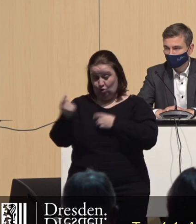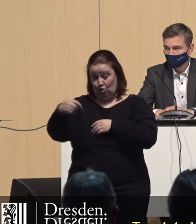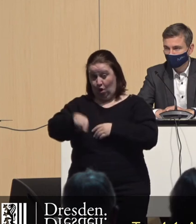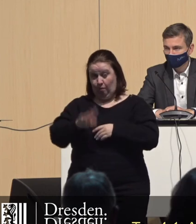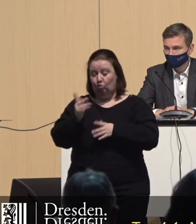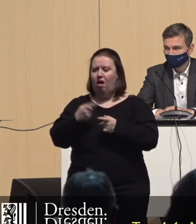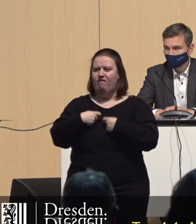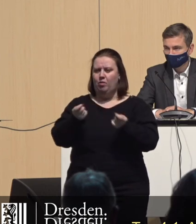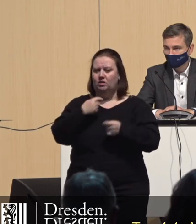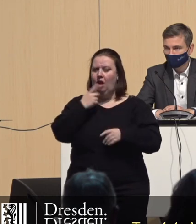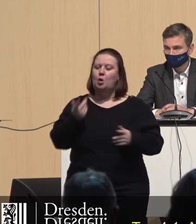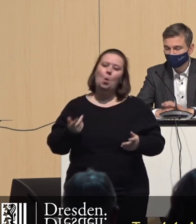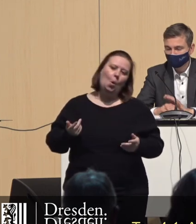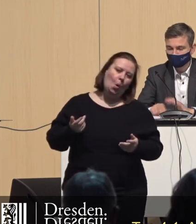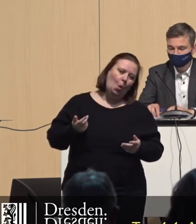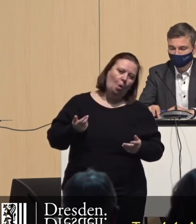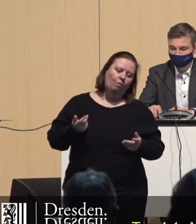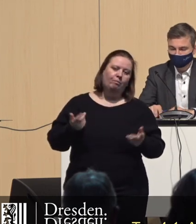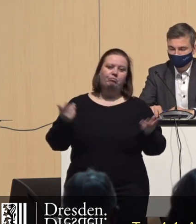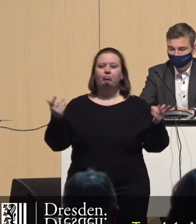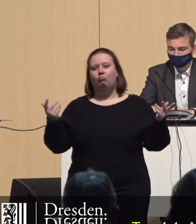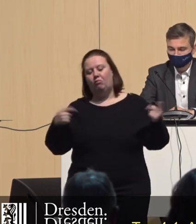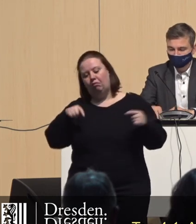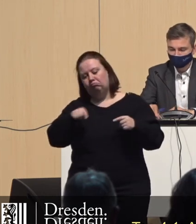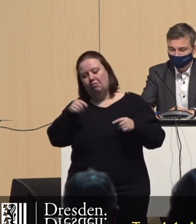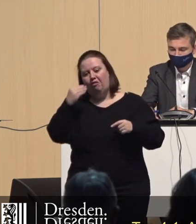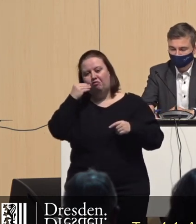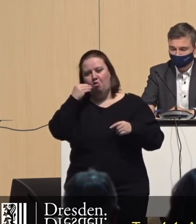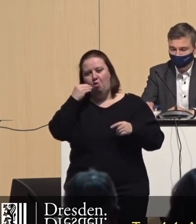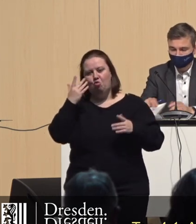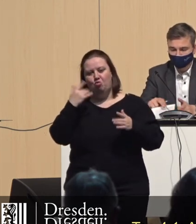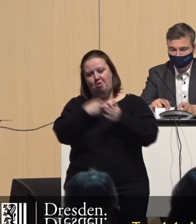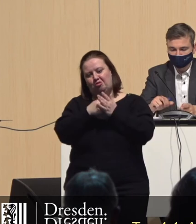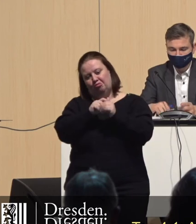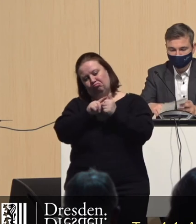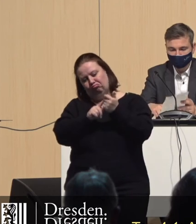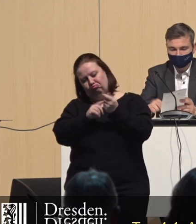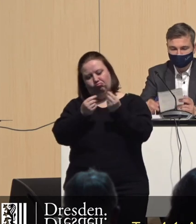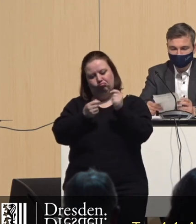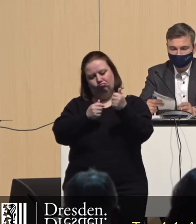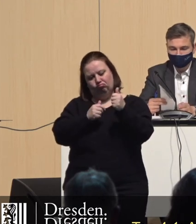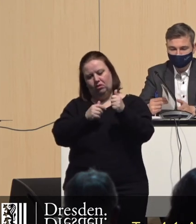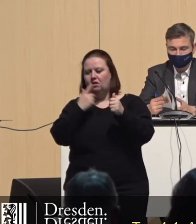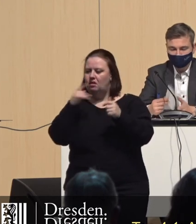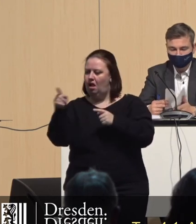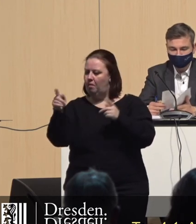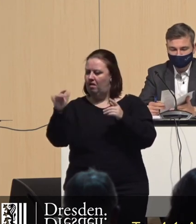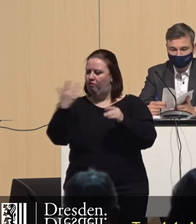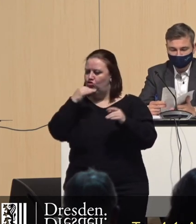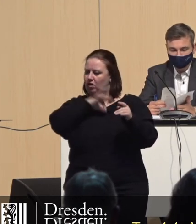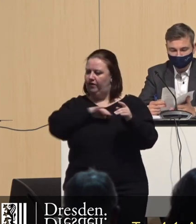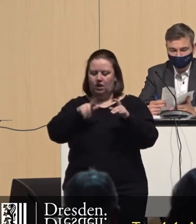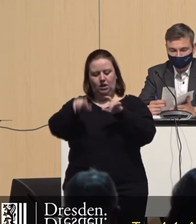oder ein Vermieter gekommen ist und gesagt hat, diese Wohnung hat mich jetzt so und so viel gekostet und ich schlage da einen gewissen Gewinn